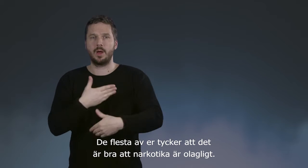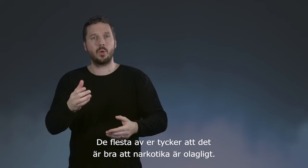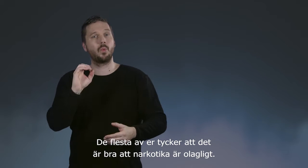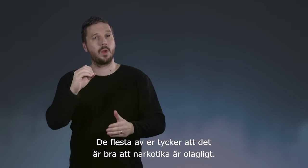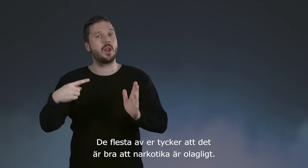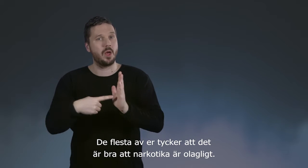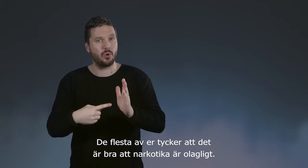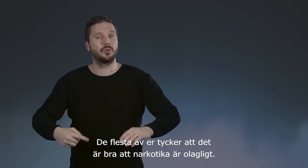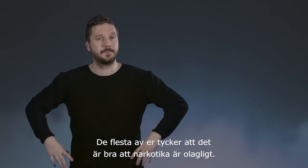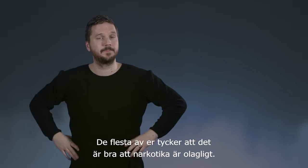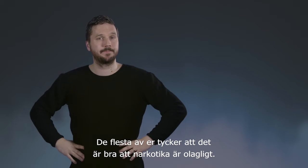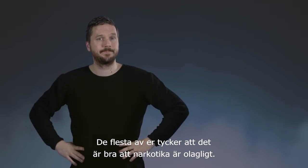bra att narkotika är olagligt.